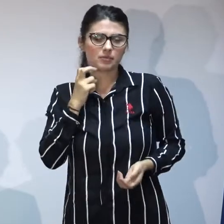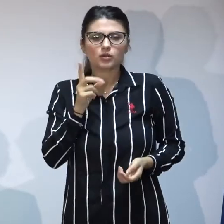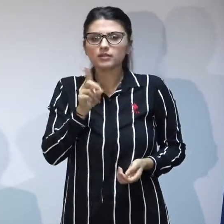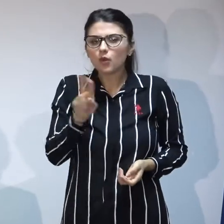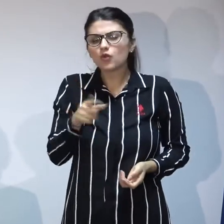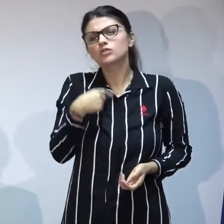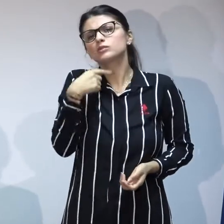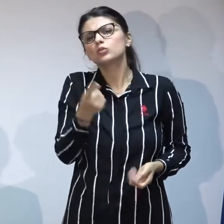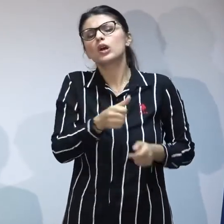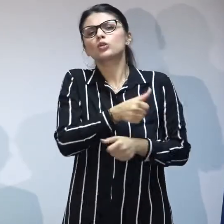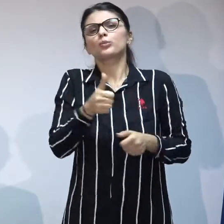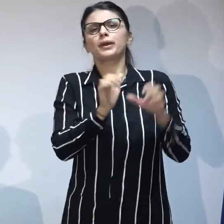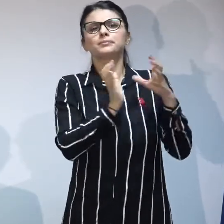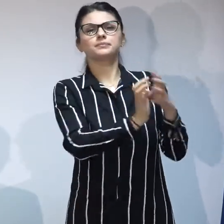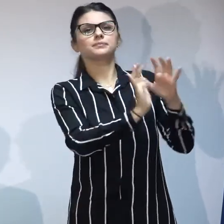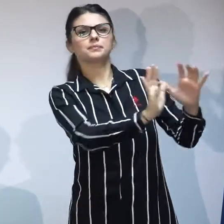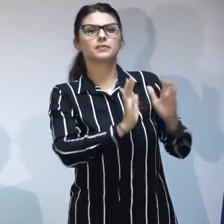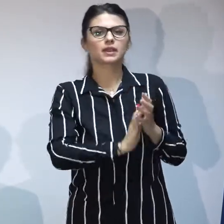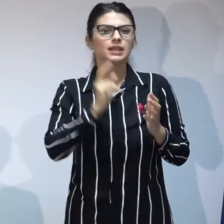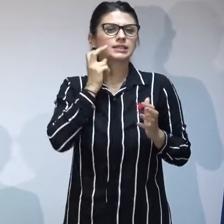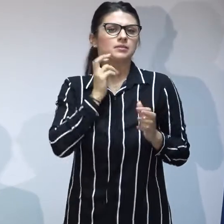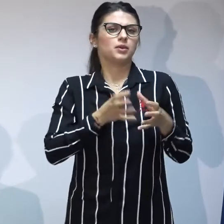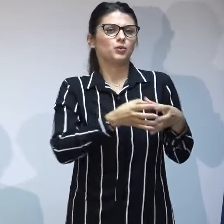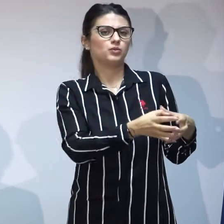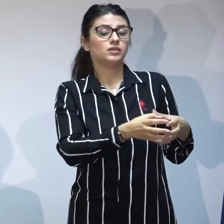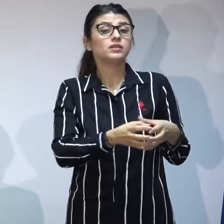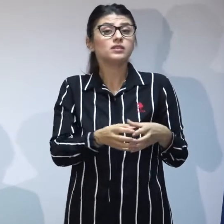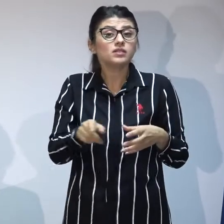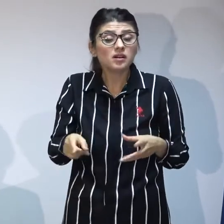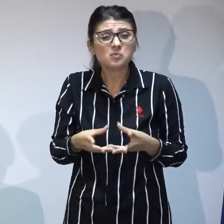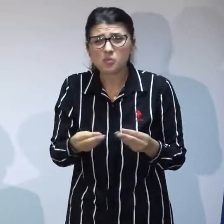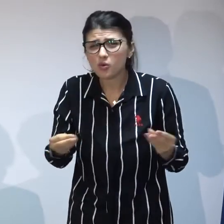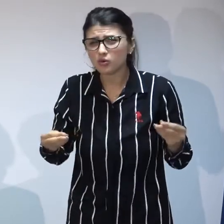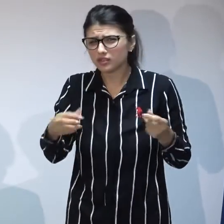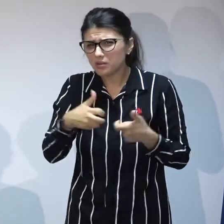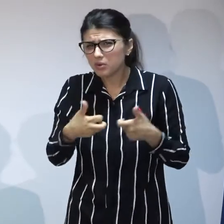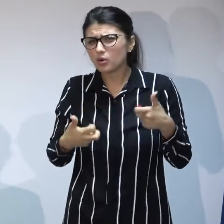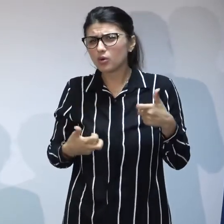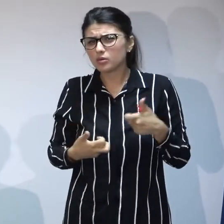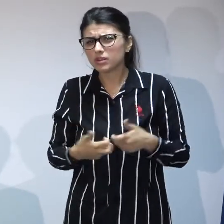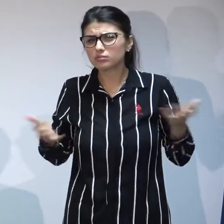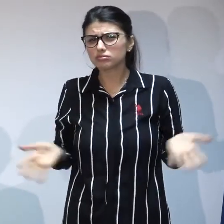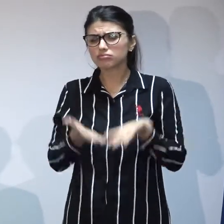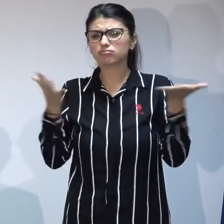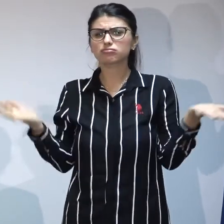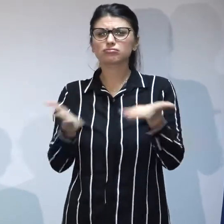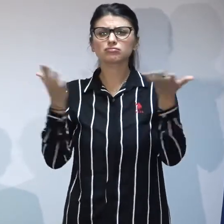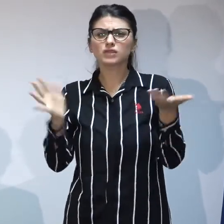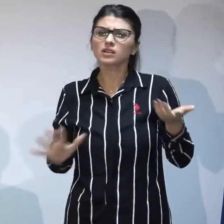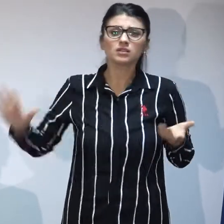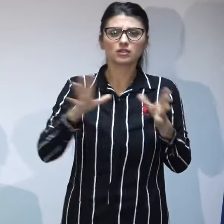excepțională. Tipul acesta de probleme se regăsește la nivelul multor